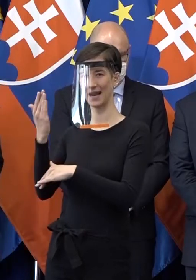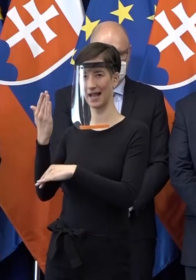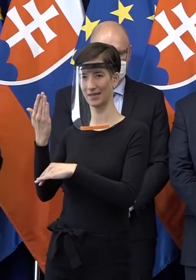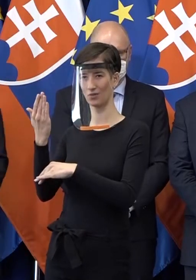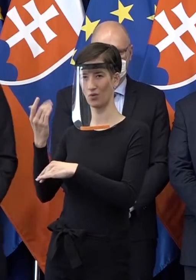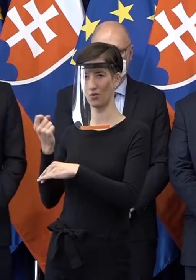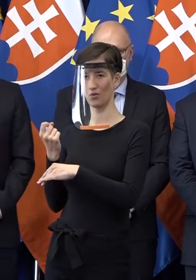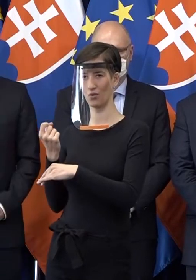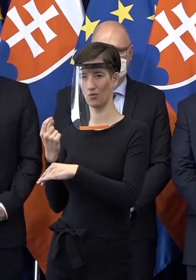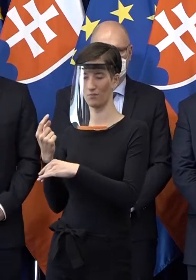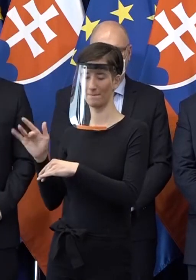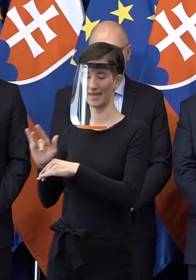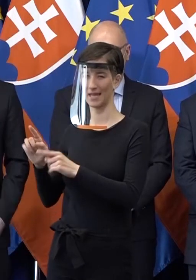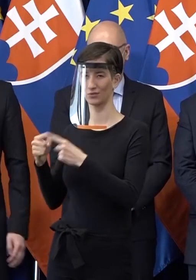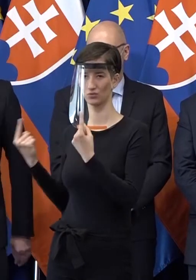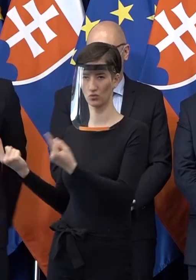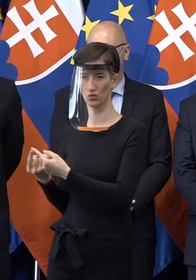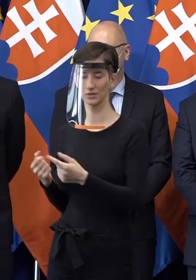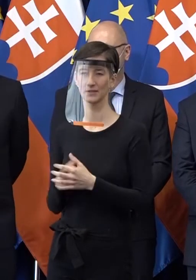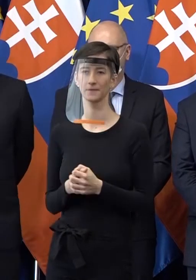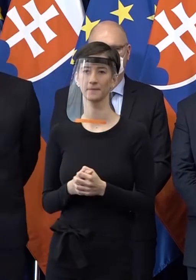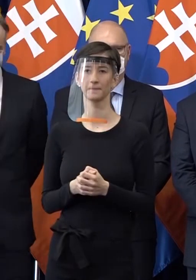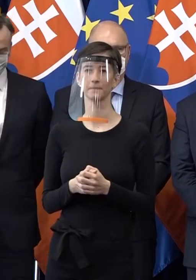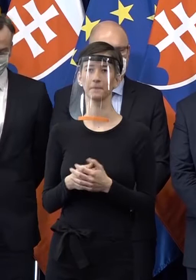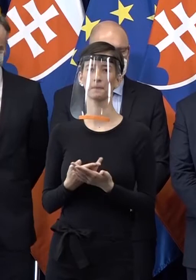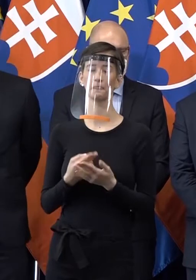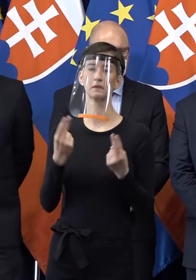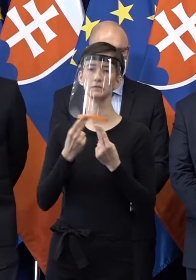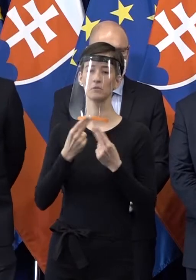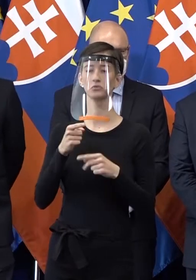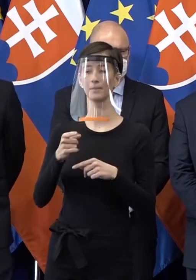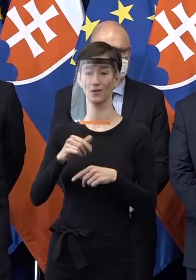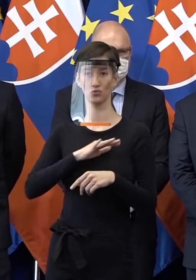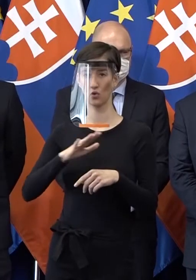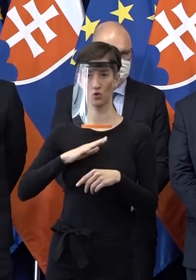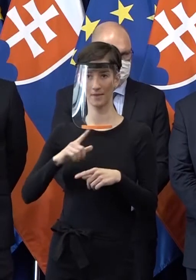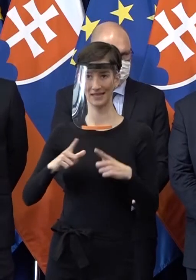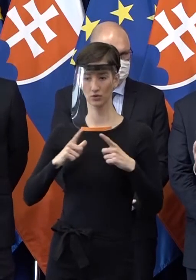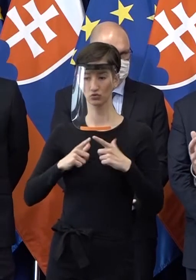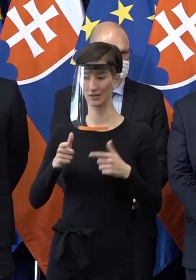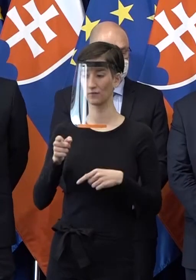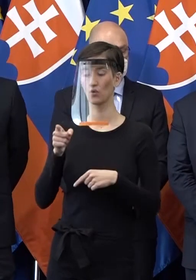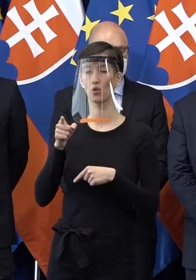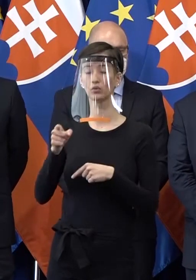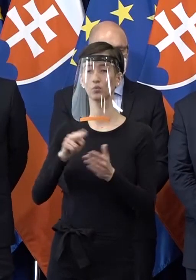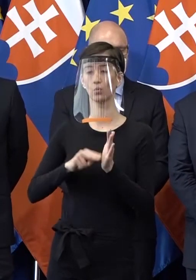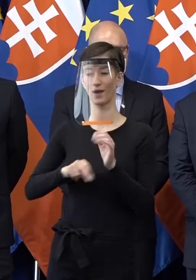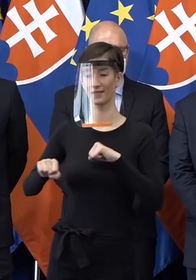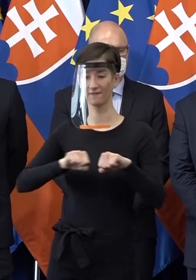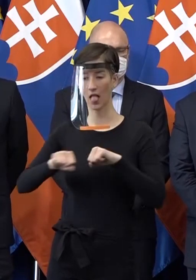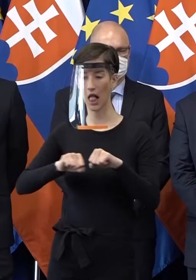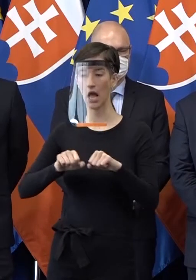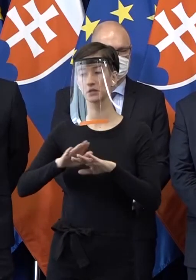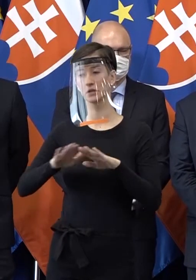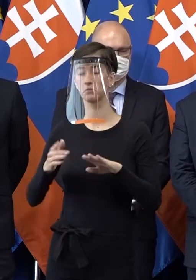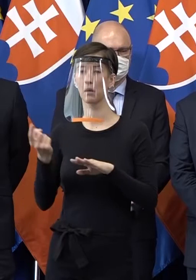premiéry, zažívali, tak tam kedy tedy si priniesne nejakú štátnu návštevu do ďalšieho saloníka, niekedy chy, chacha, chocho,